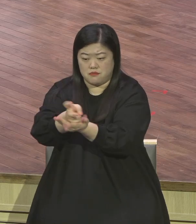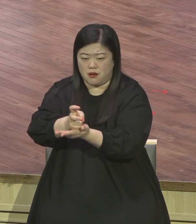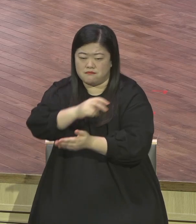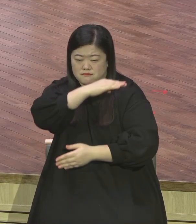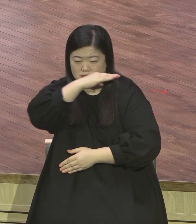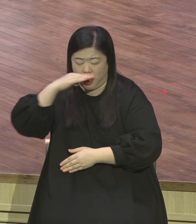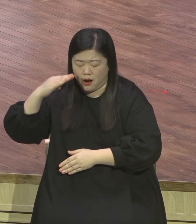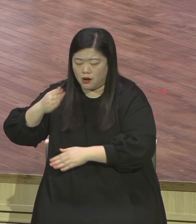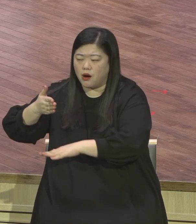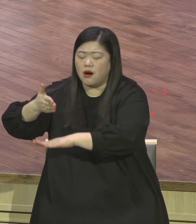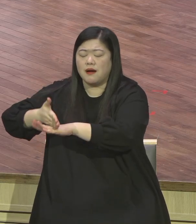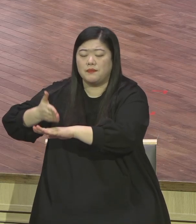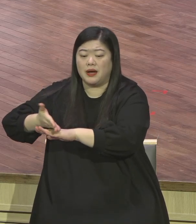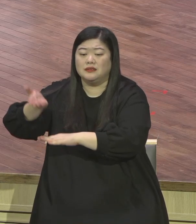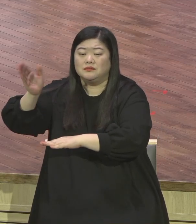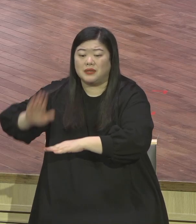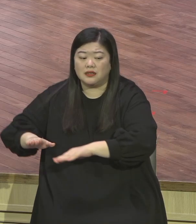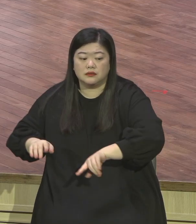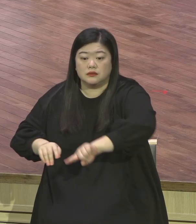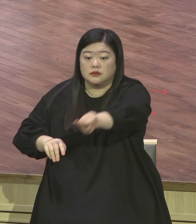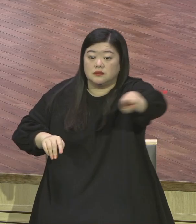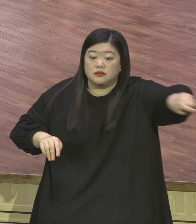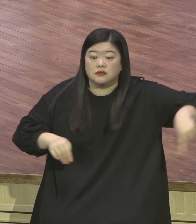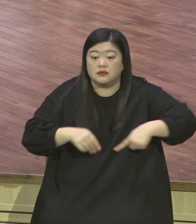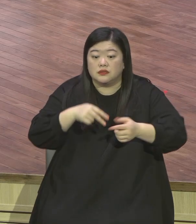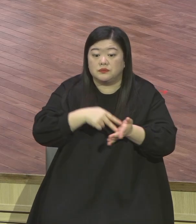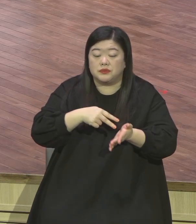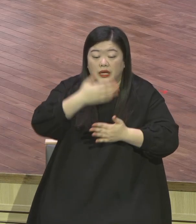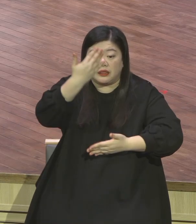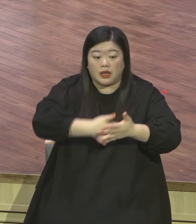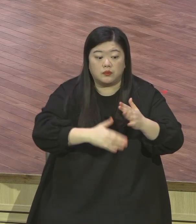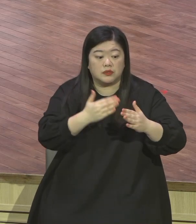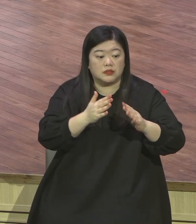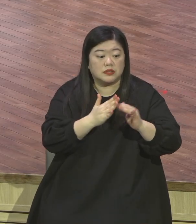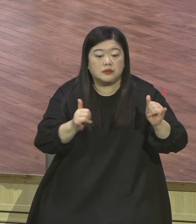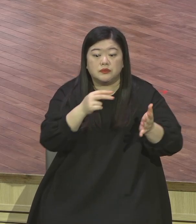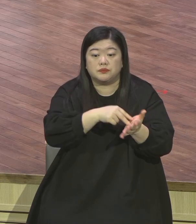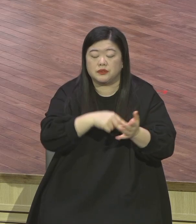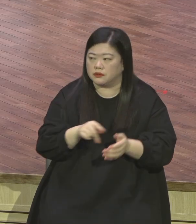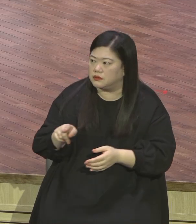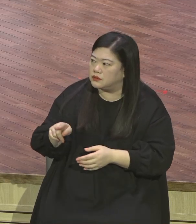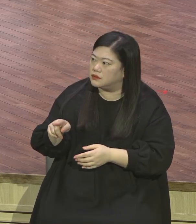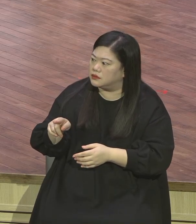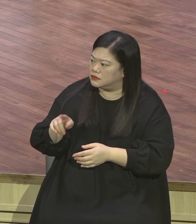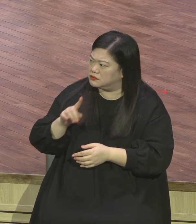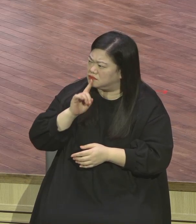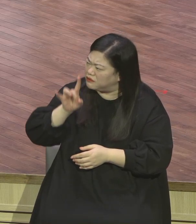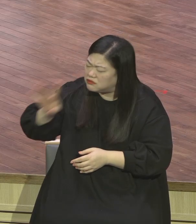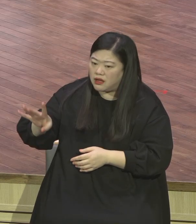형평성에 어긋나는 판결이라고 그렇게 말을 많이 하고 있습니다.